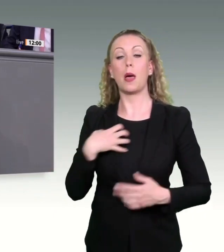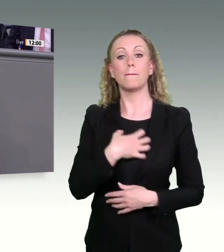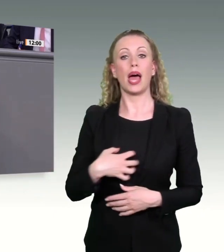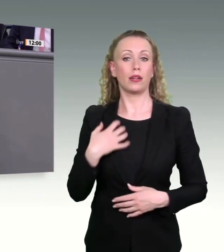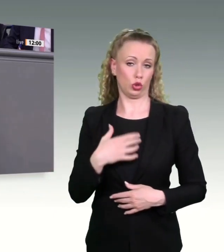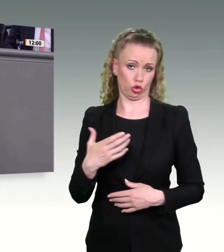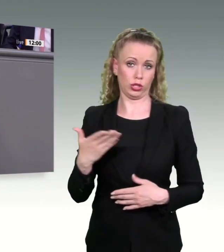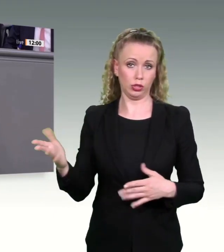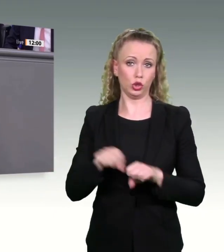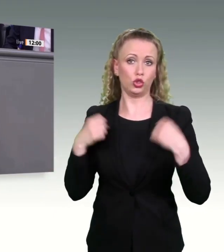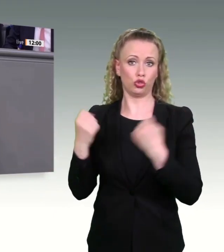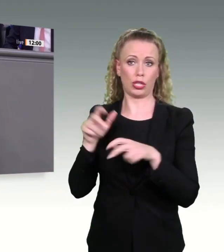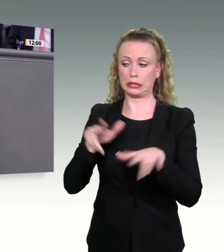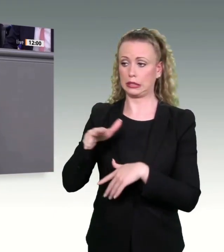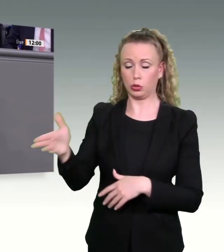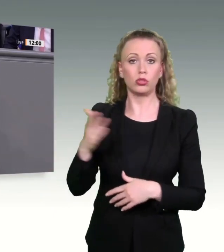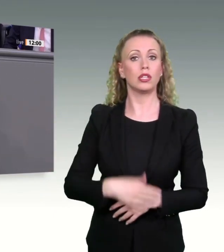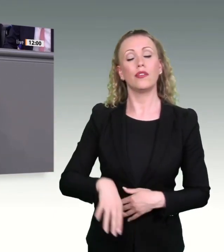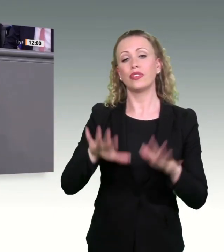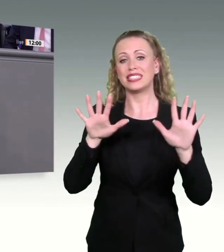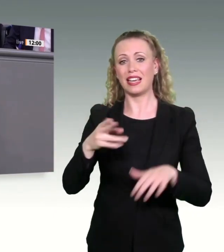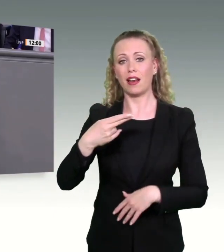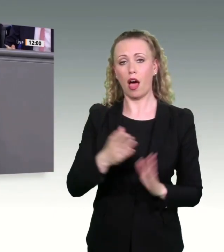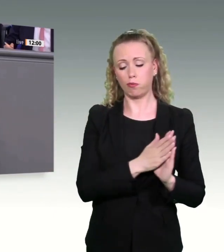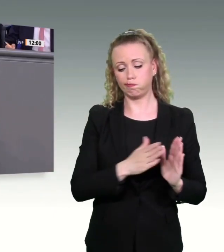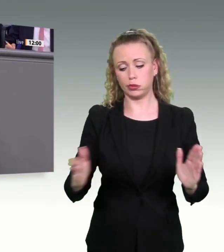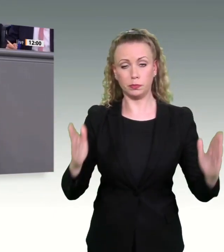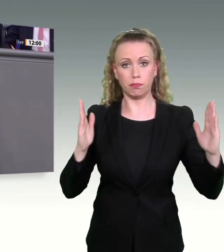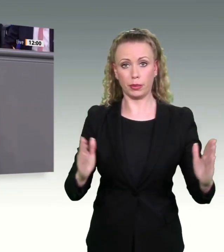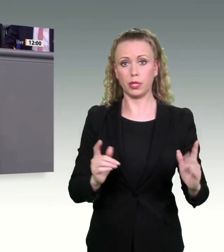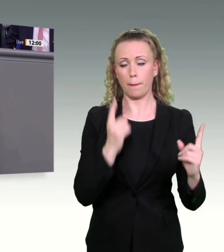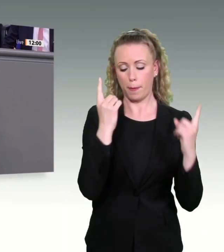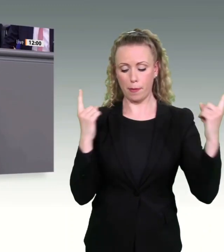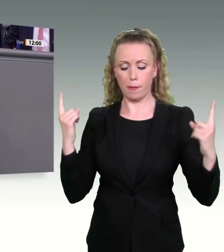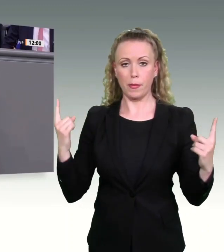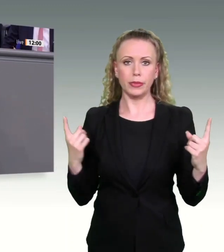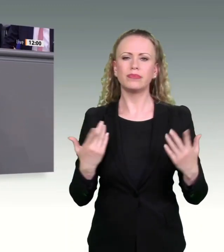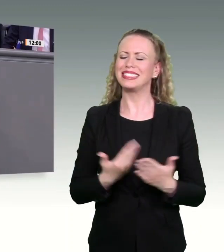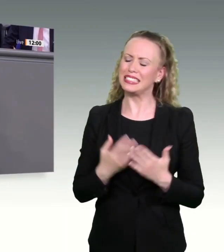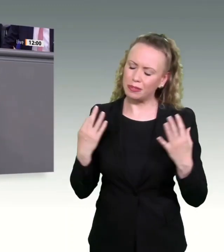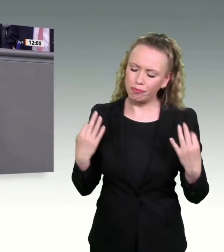-H-Regel fällt, denn wir brauchen die Flächen, auf denen mit den schnellen Verfahren auch gebaut werden kann am Ende.